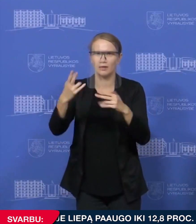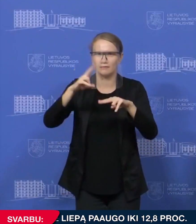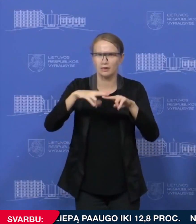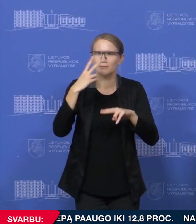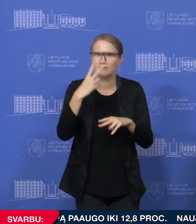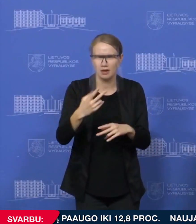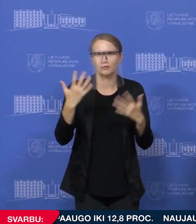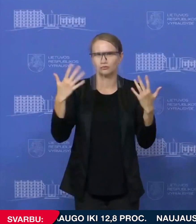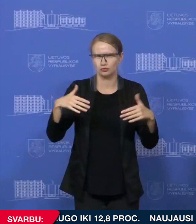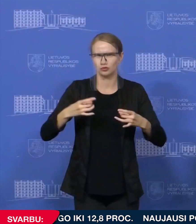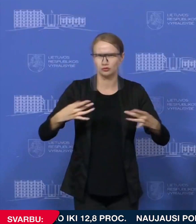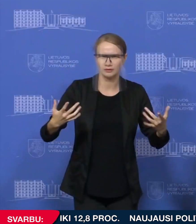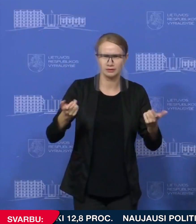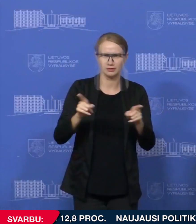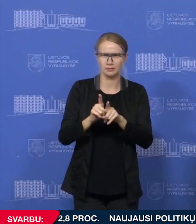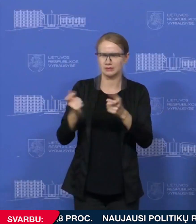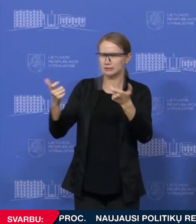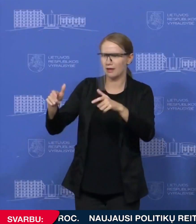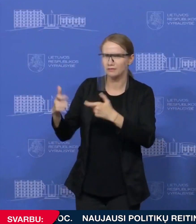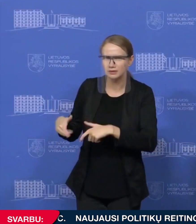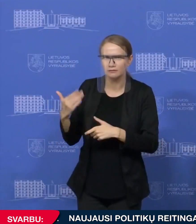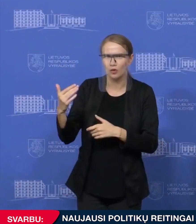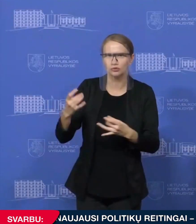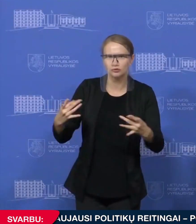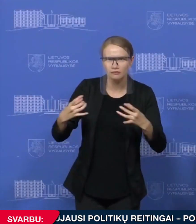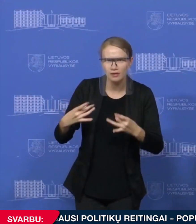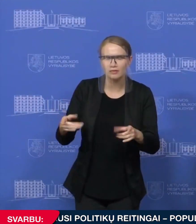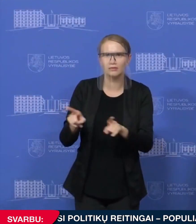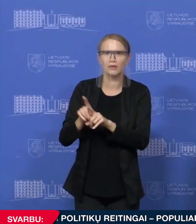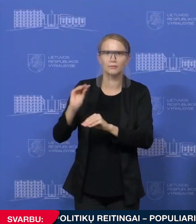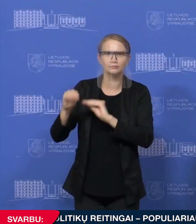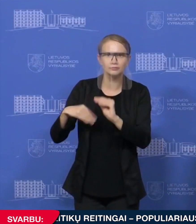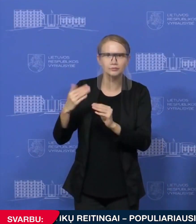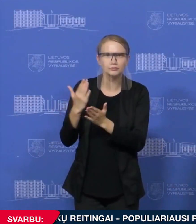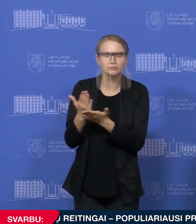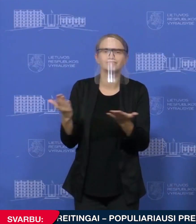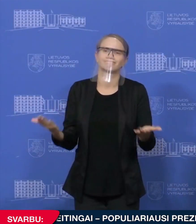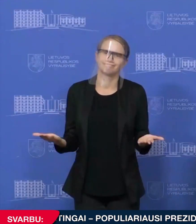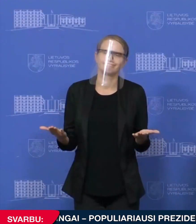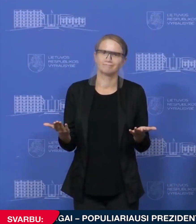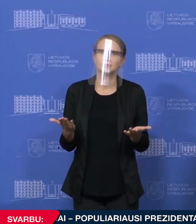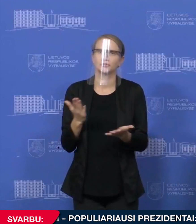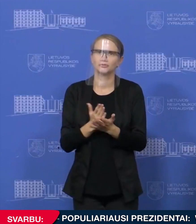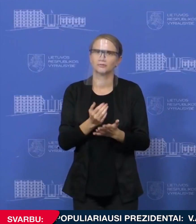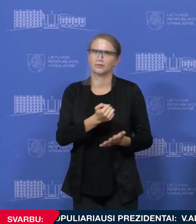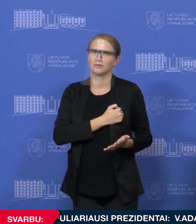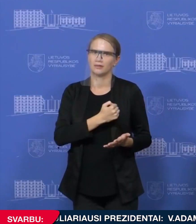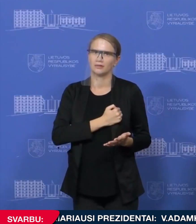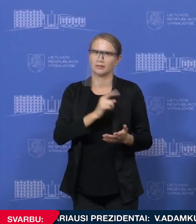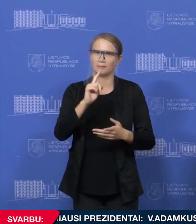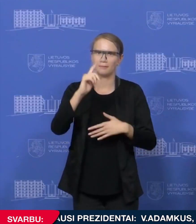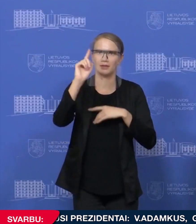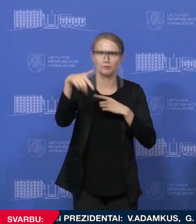masvinius renginius, visą valdybį organizuojamas įvairiausias šventės. Tai kaila, kad mes bent viennėlius